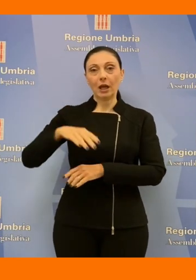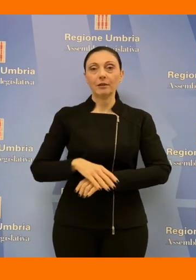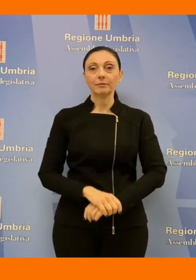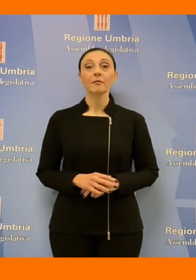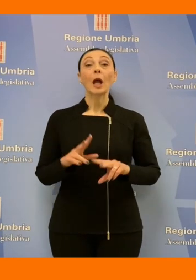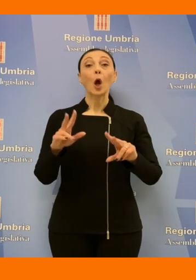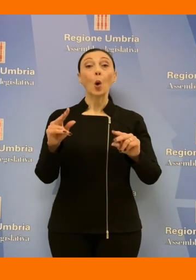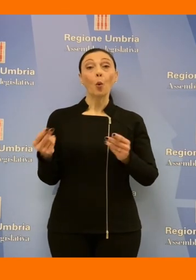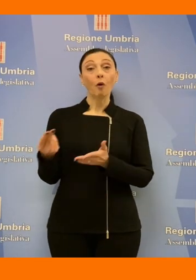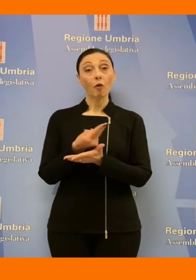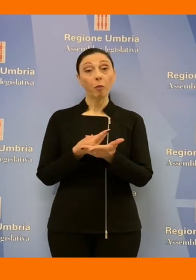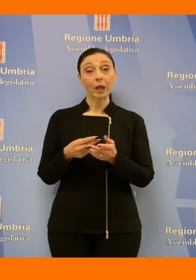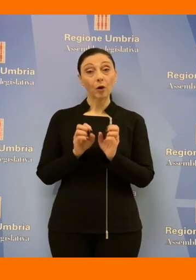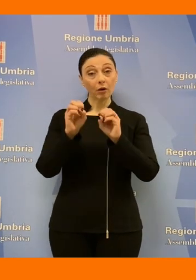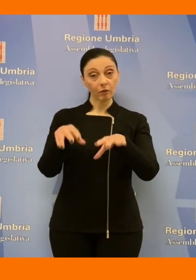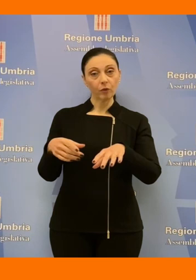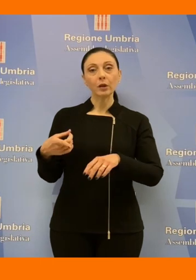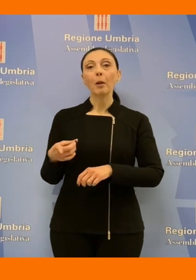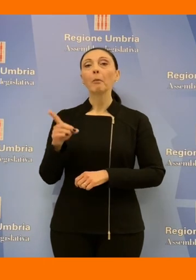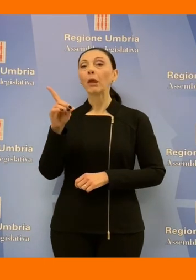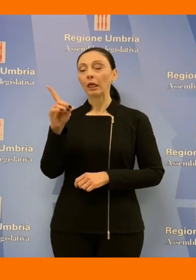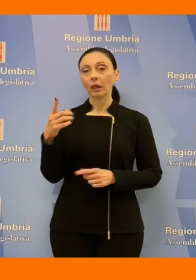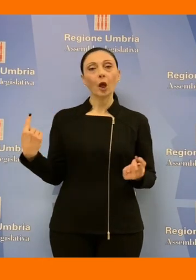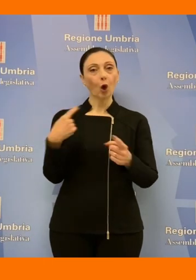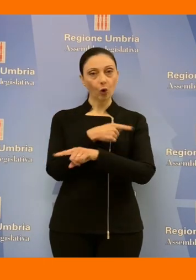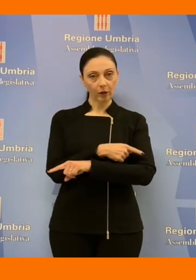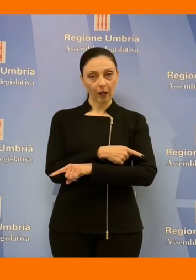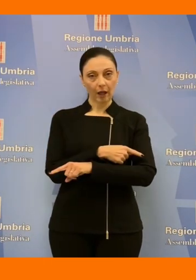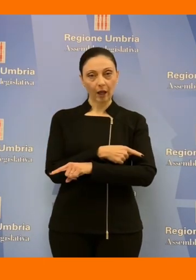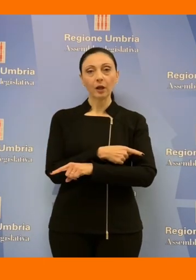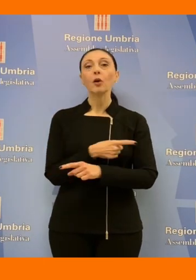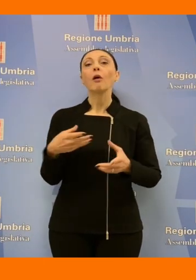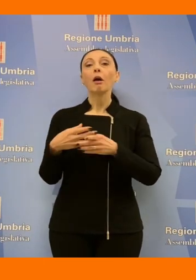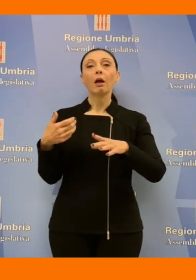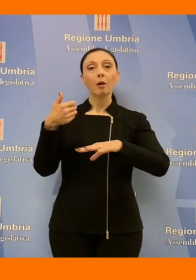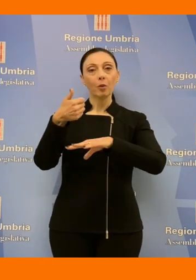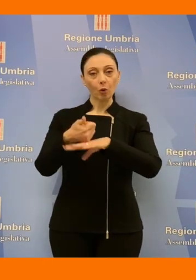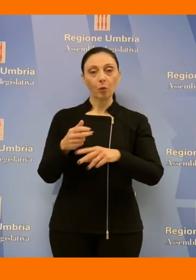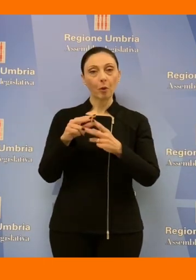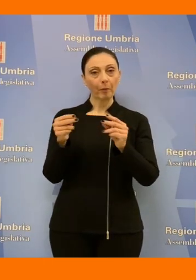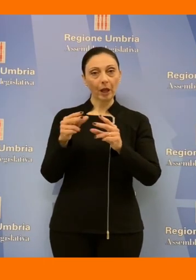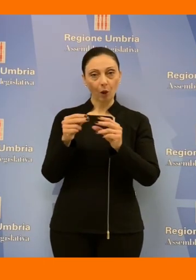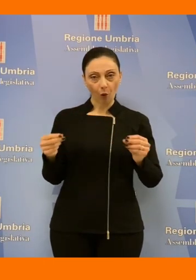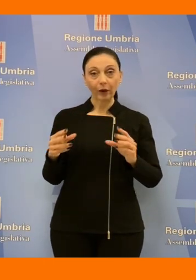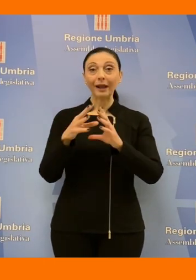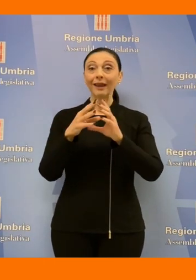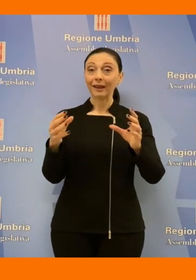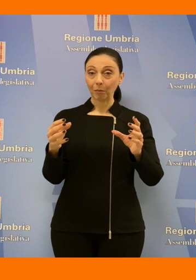contrario al nuovo piano rifiuti il partito democratico per la capogruppo Simona Meloni un impianto da 160.000